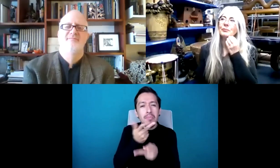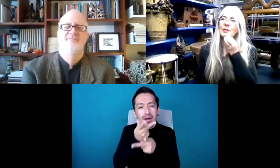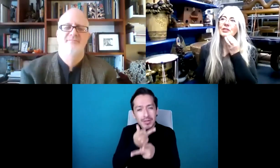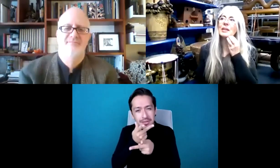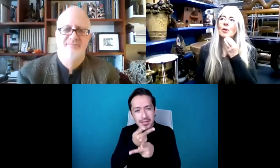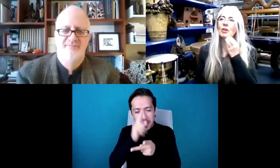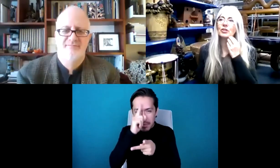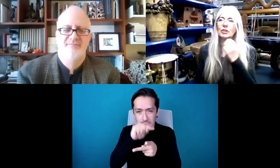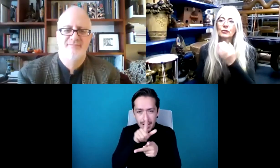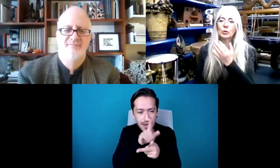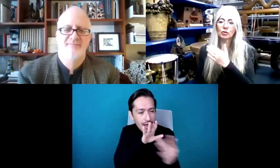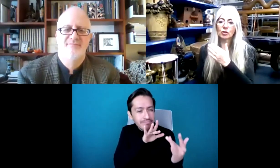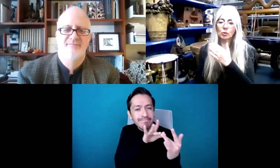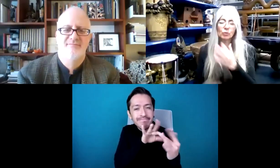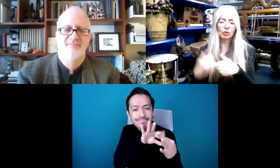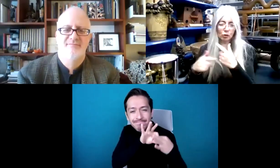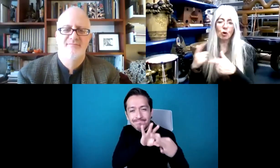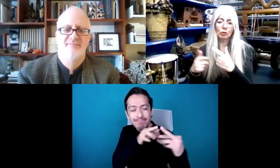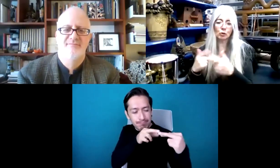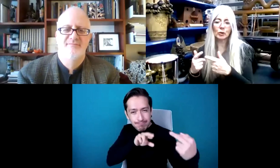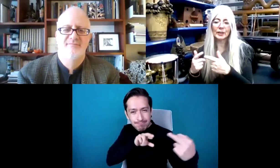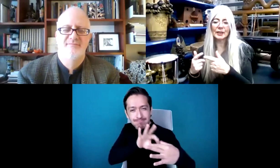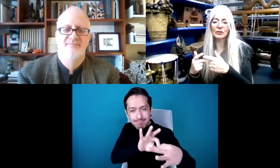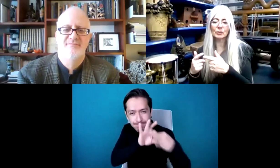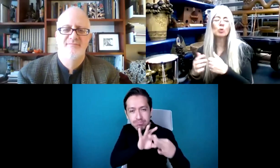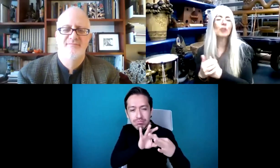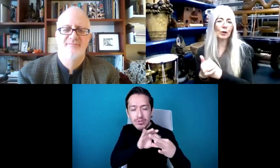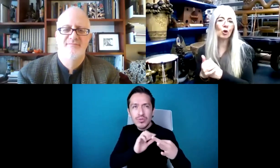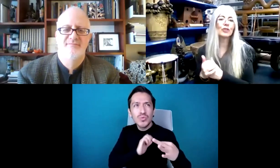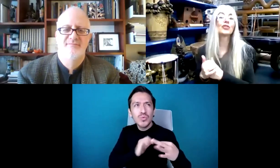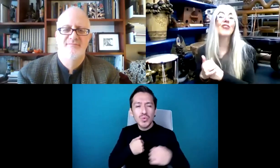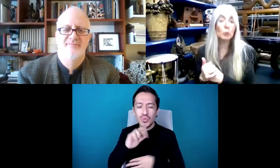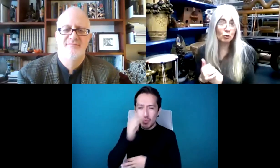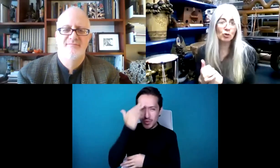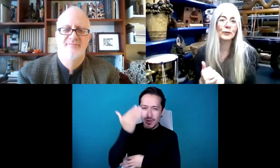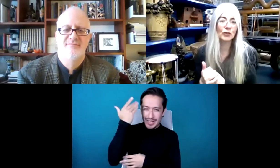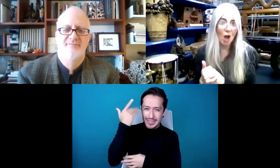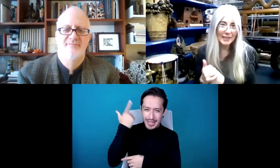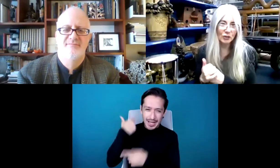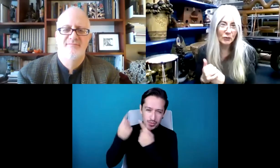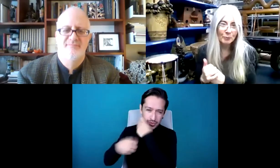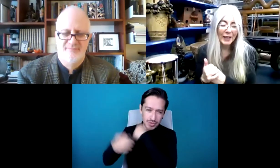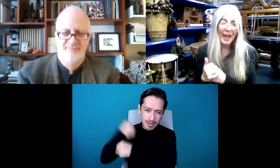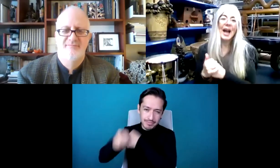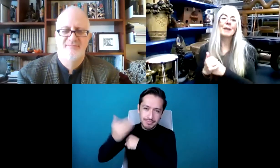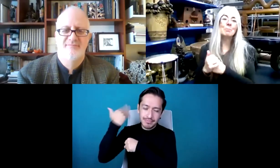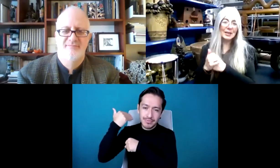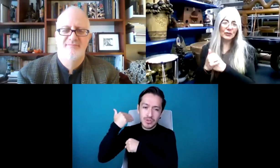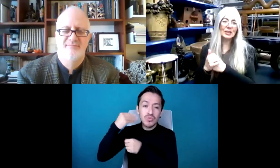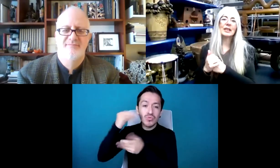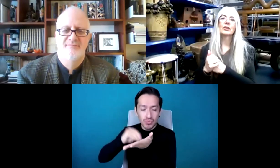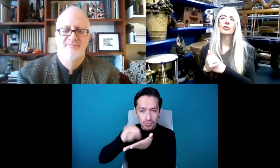con un proyecto que recuerdo, en el que participé hace unos años y que sigue vigente, se llama